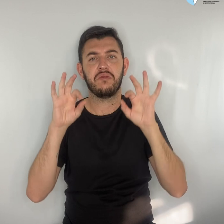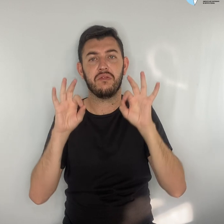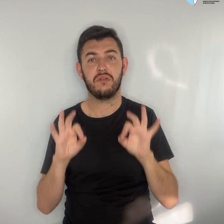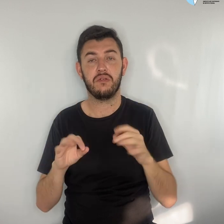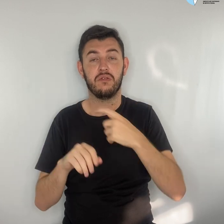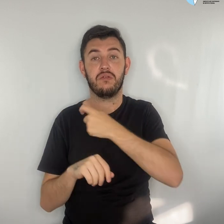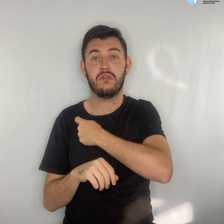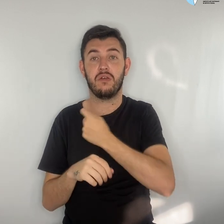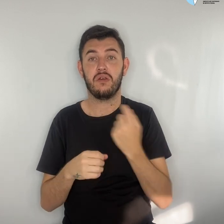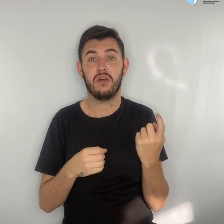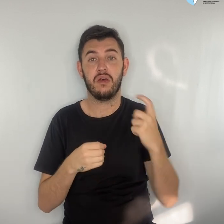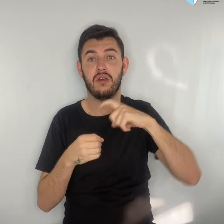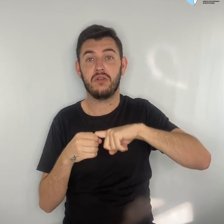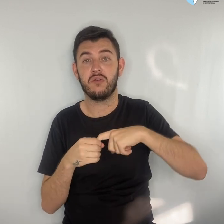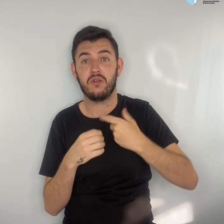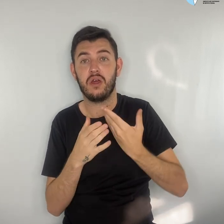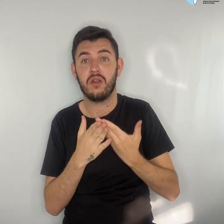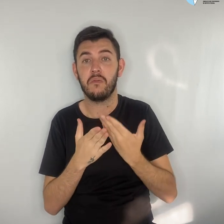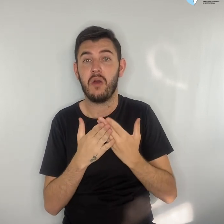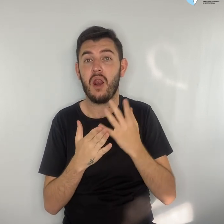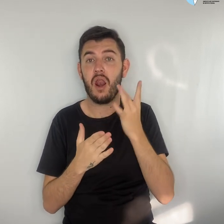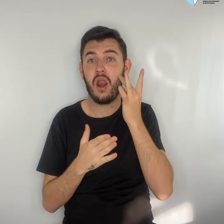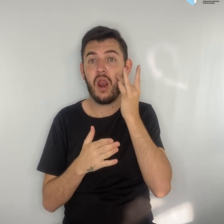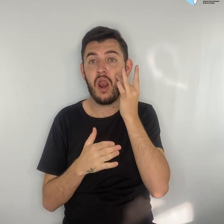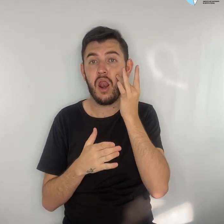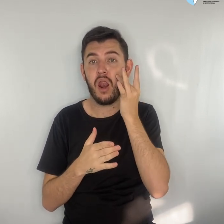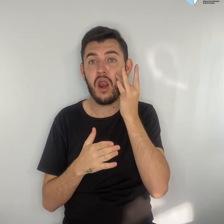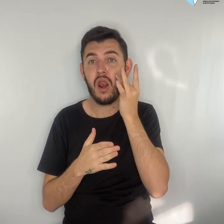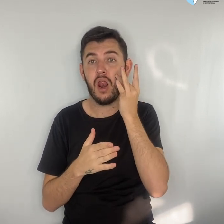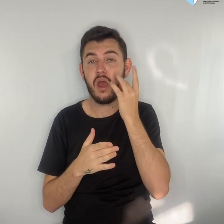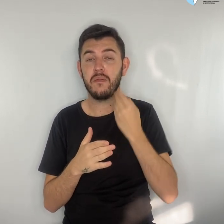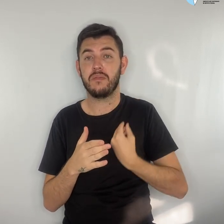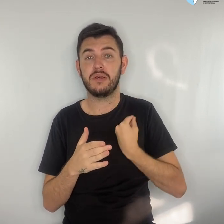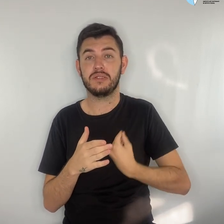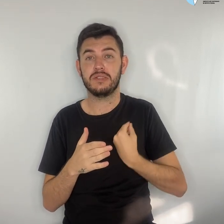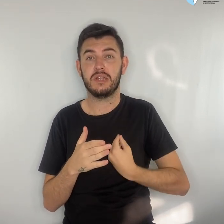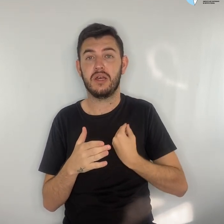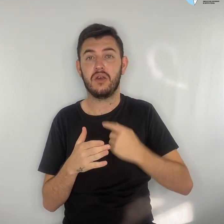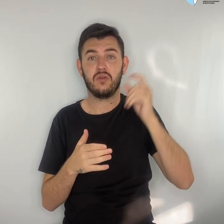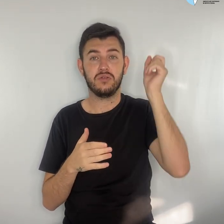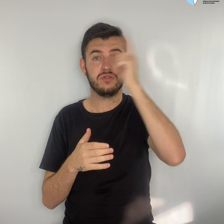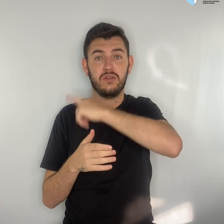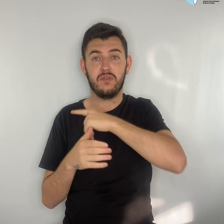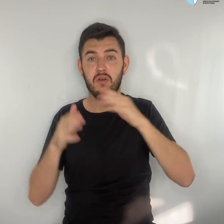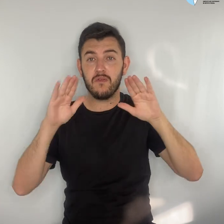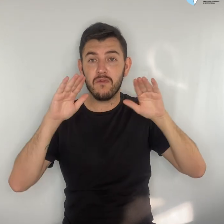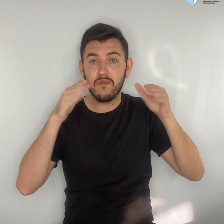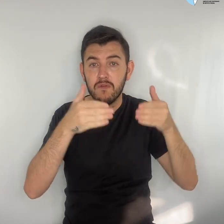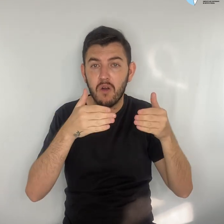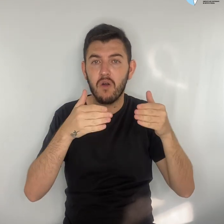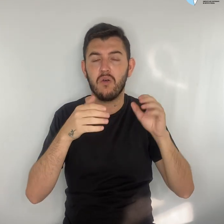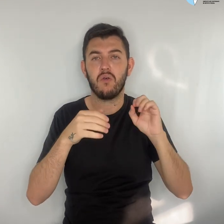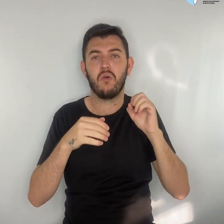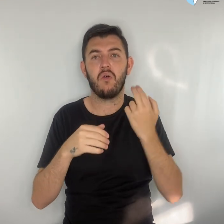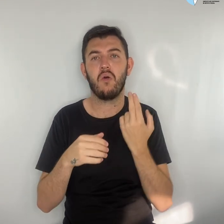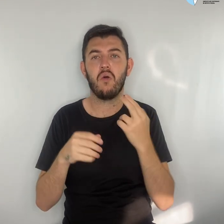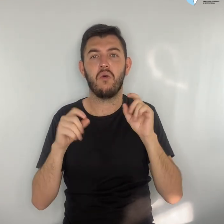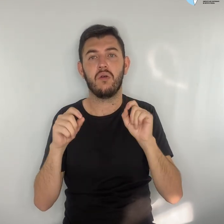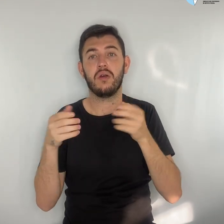para as aulas presenciais com mais dificuldade de concentração e menor participação nas